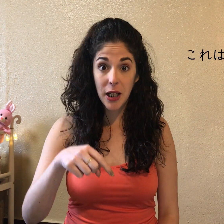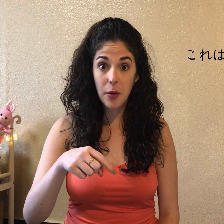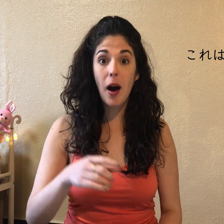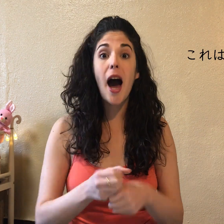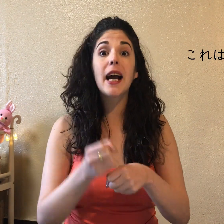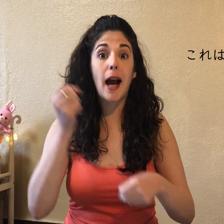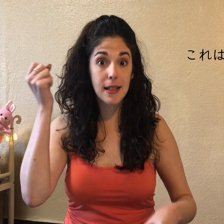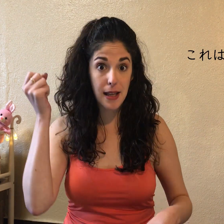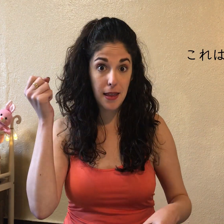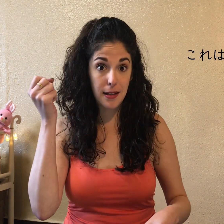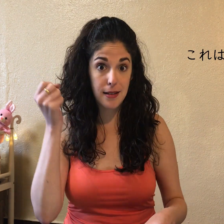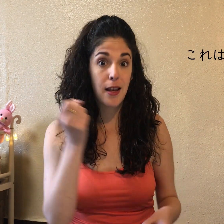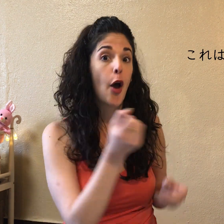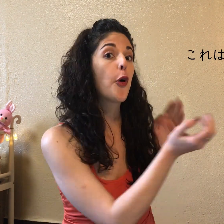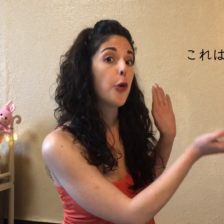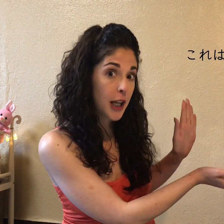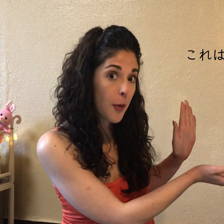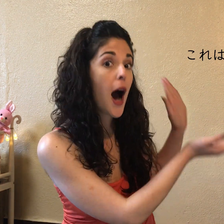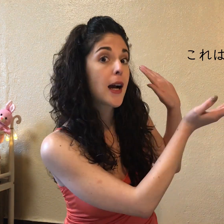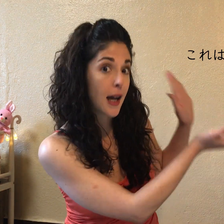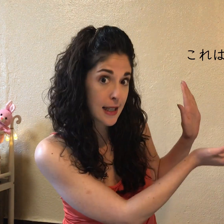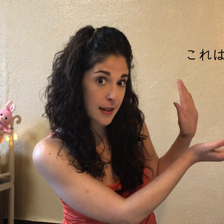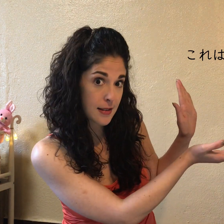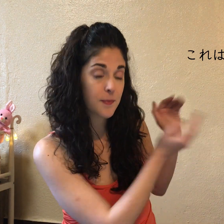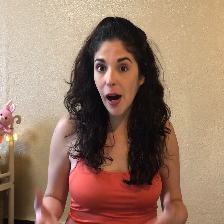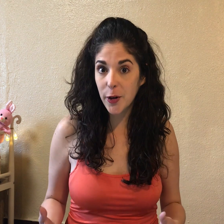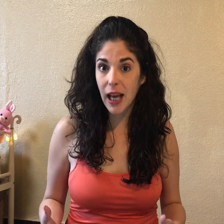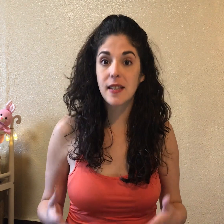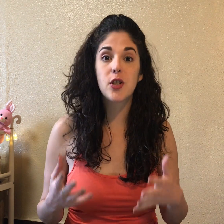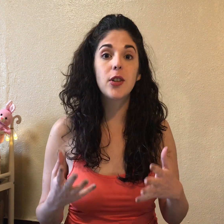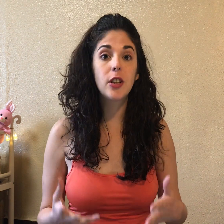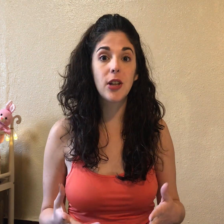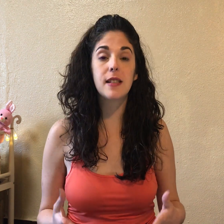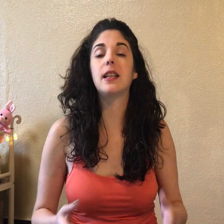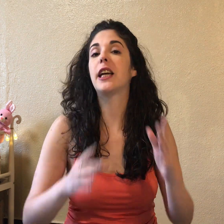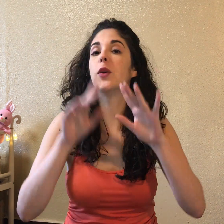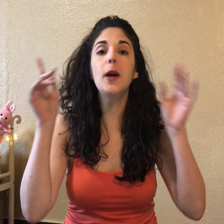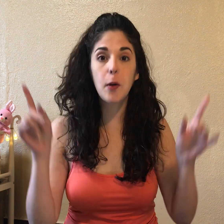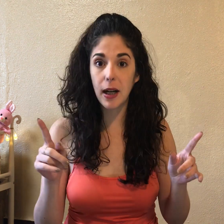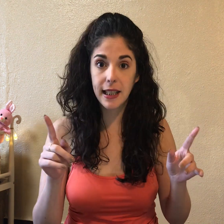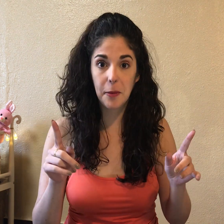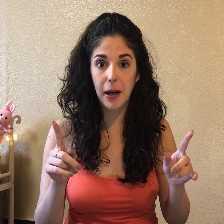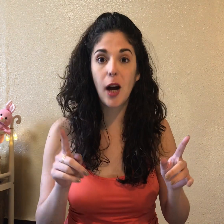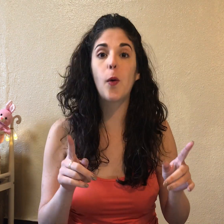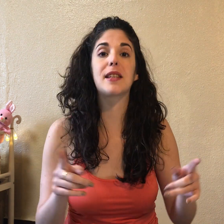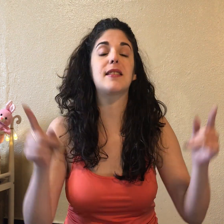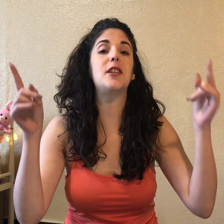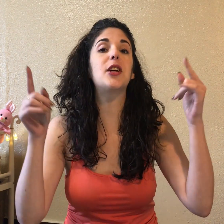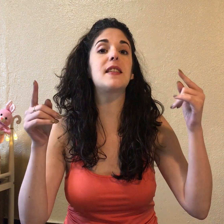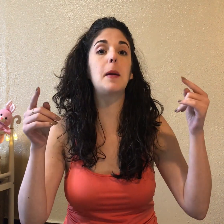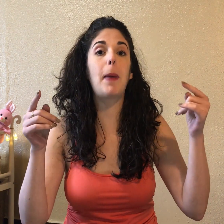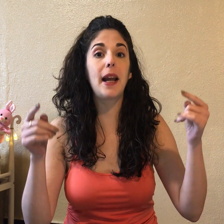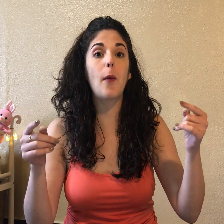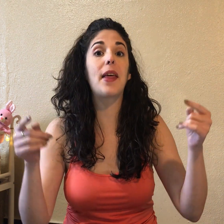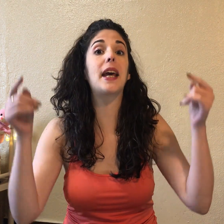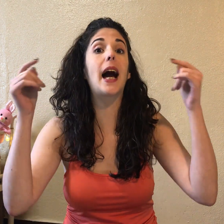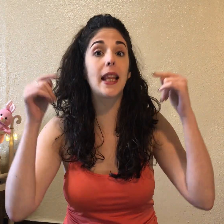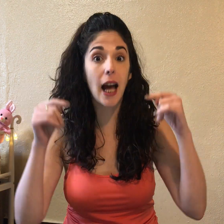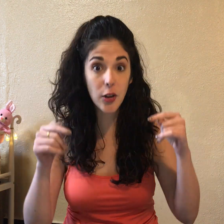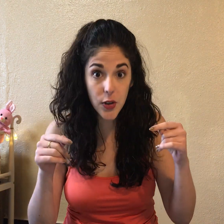Koreba casa des. Koreba casa des. Ahora, si yo quiero decir que no es cualquier paraguas, sino que es el paraguas de Hanako